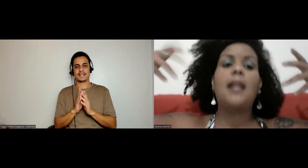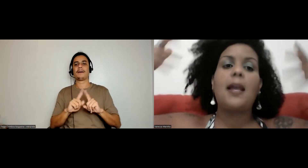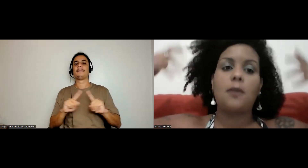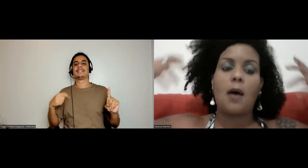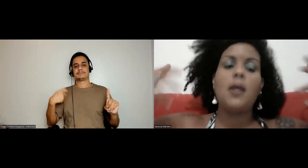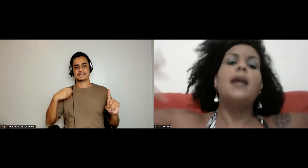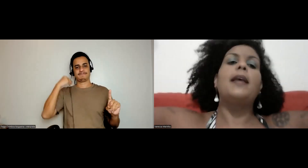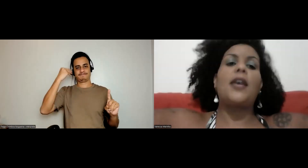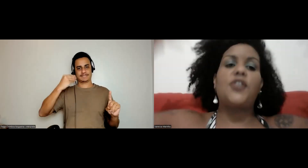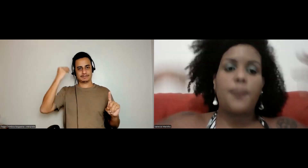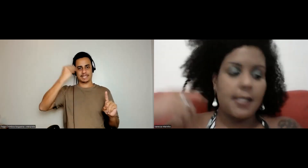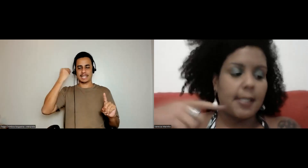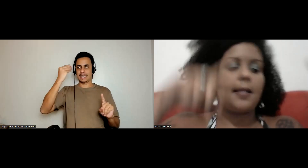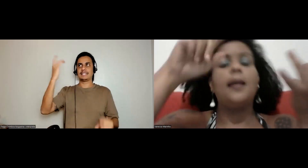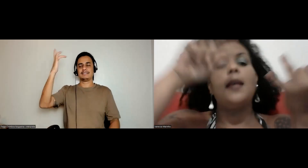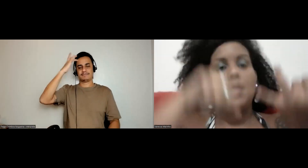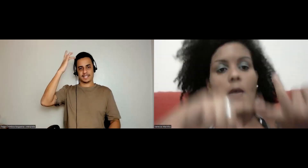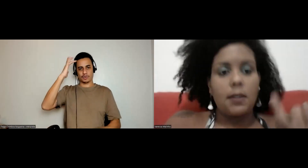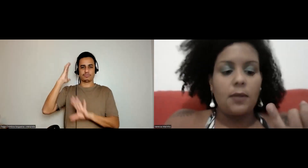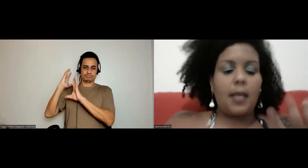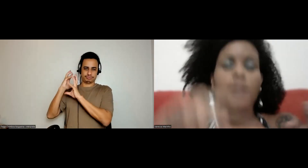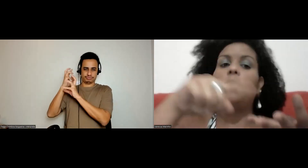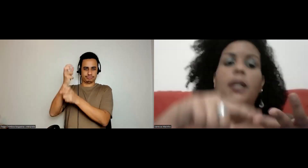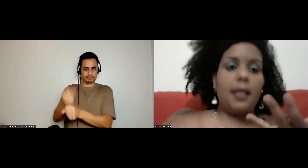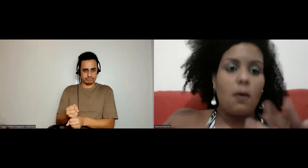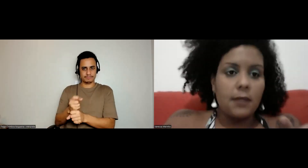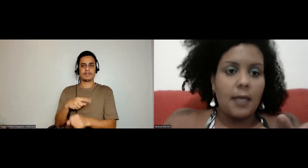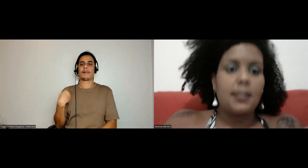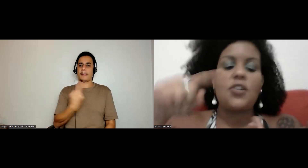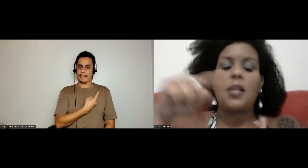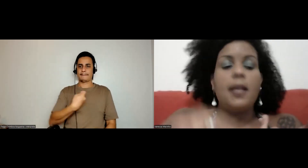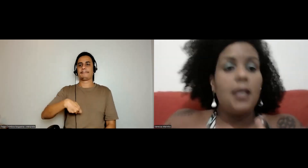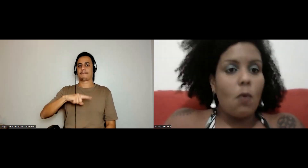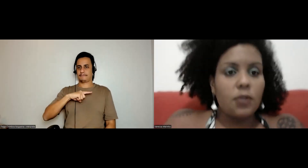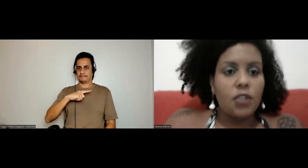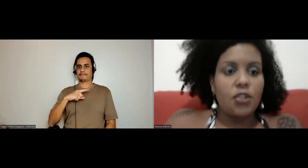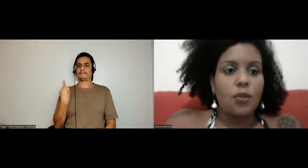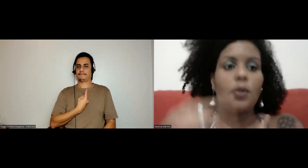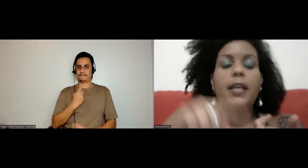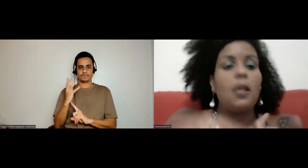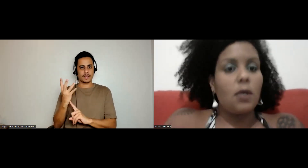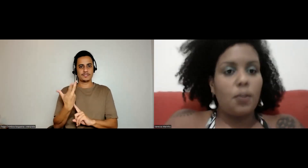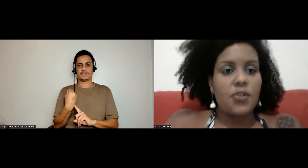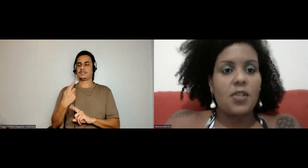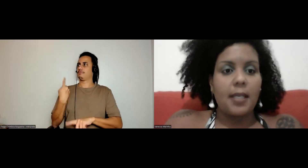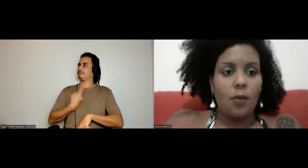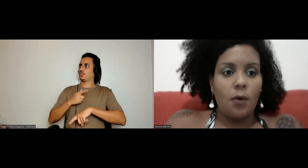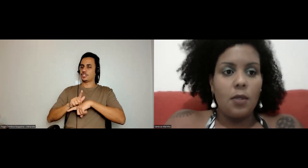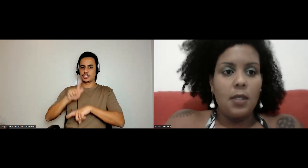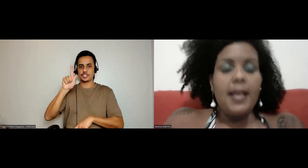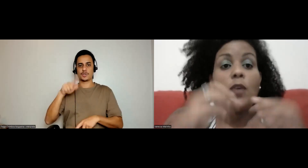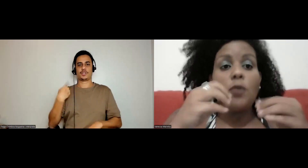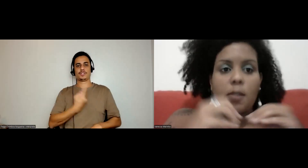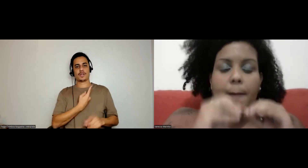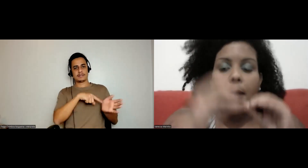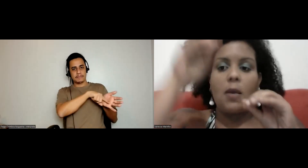repertório intelectual que a gente precisa ter enquanto educador, enquanto artista, enquanto gestor, enquanto pesquisador.